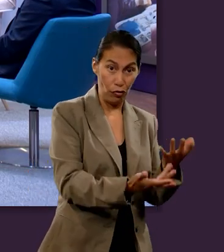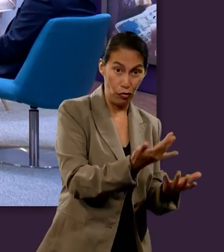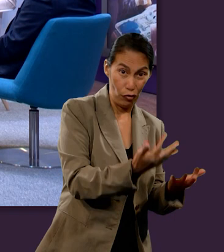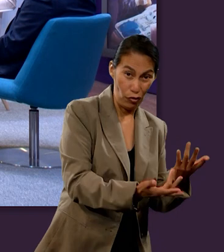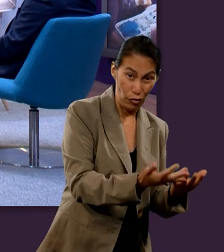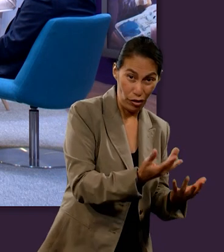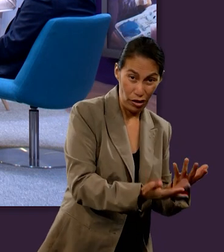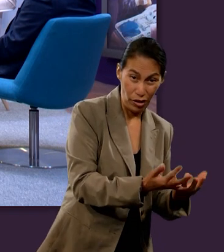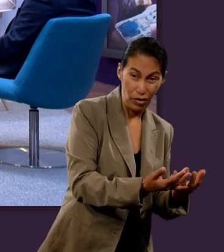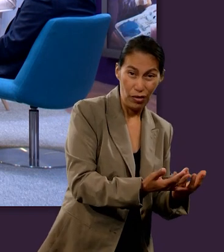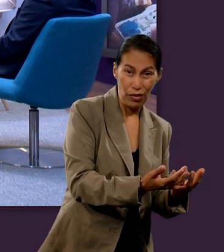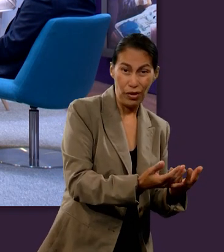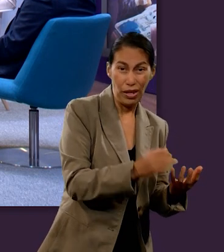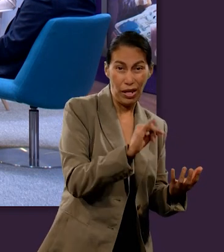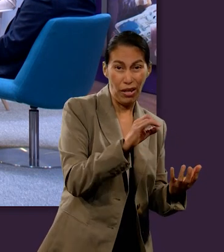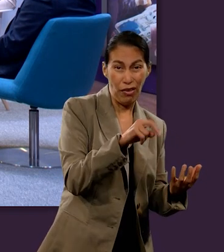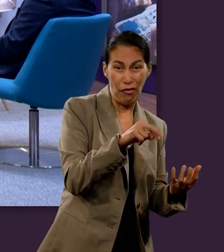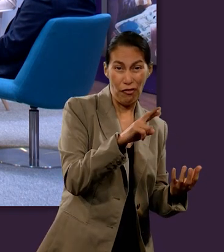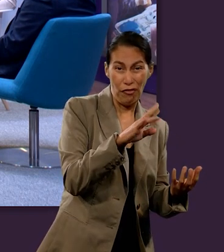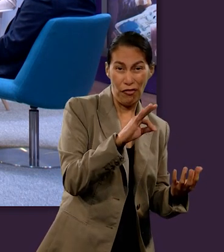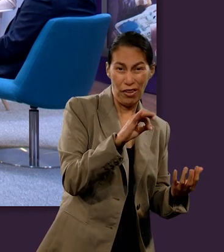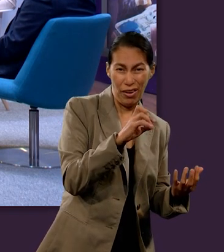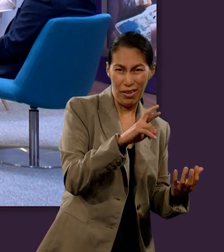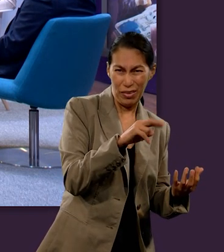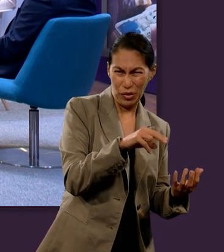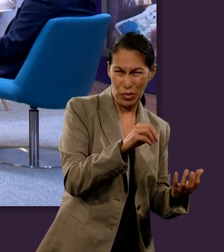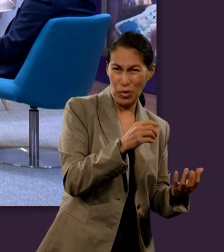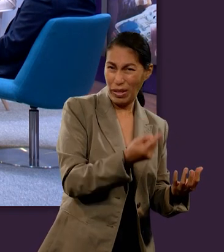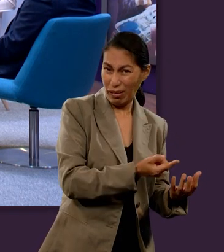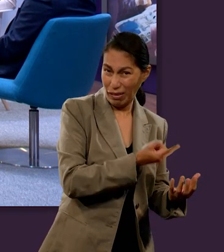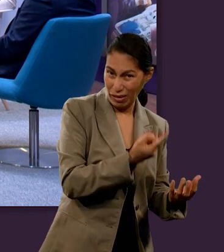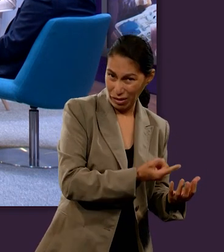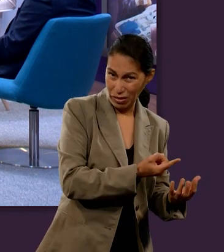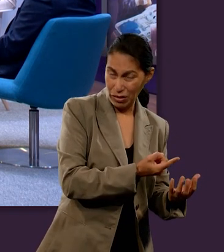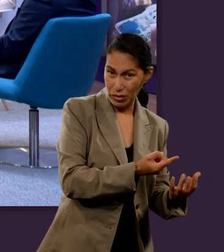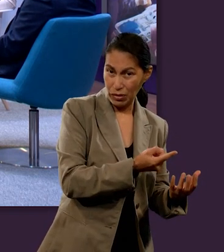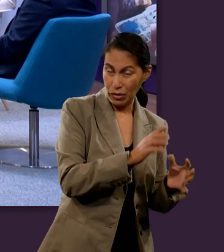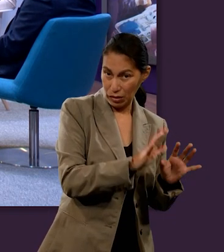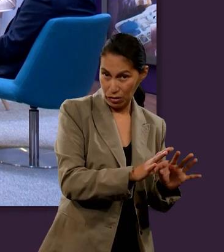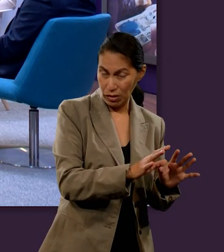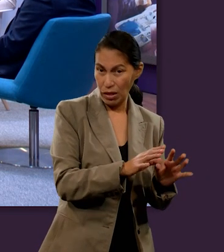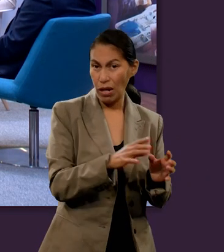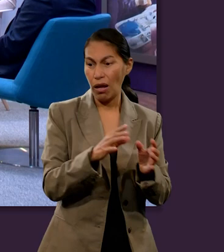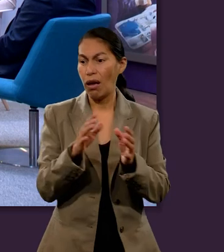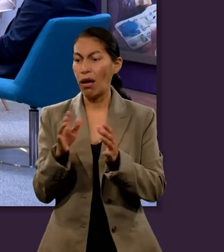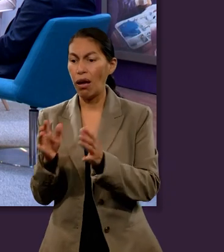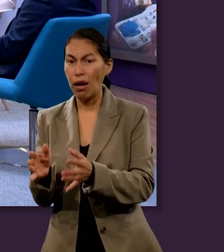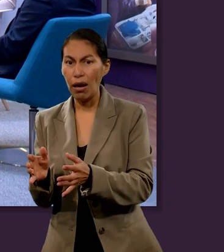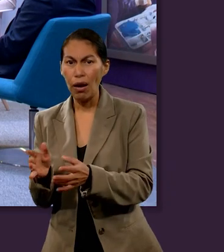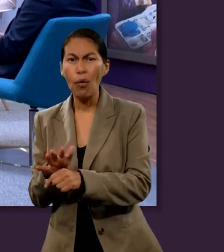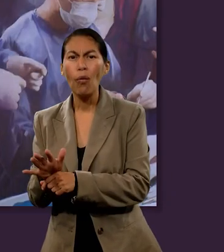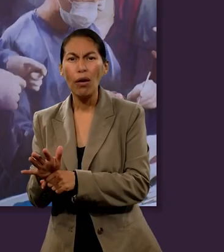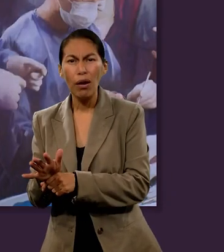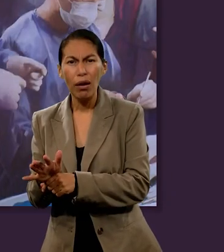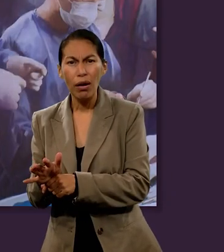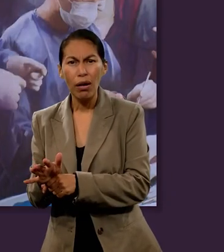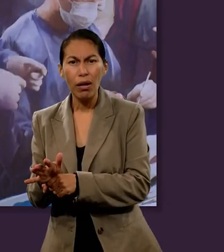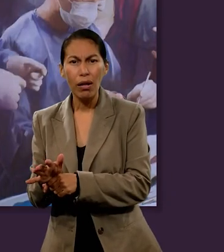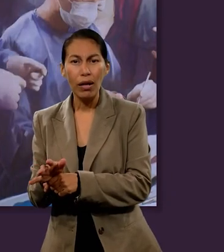está el fuego del infierno, ese fuego eterno, que ya vimos que es eterno en consecuencias, hay